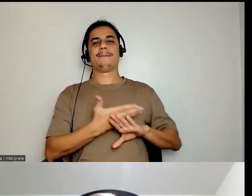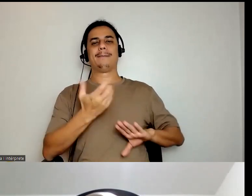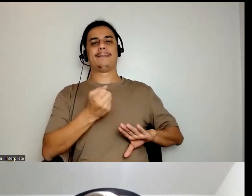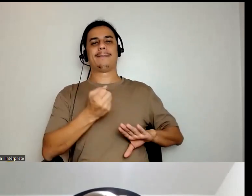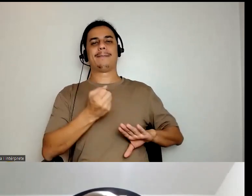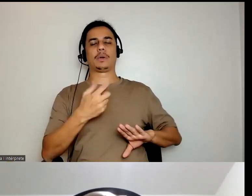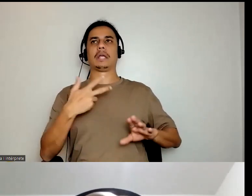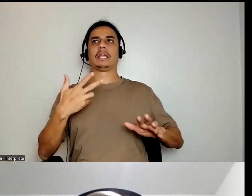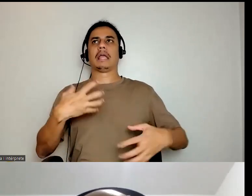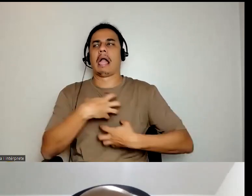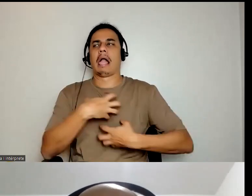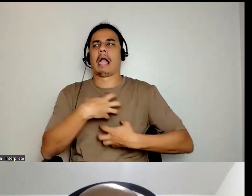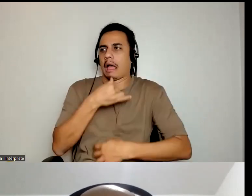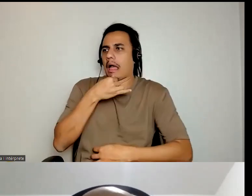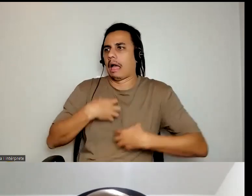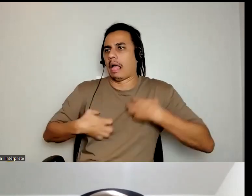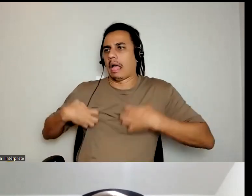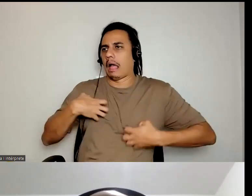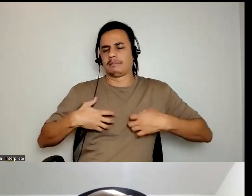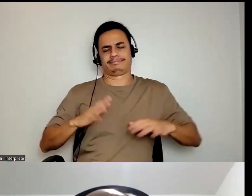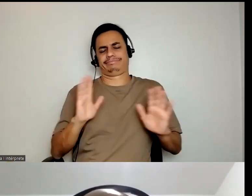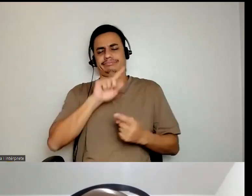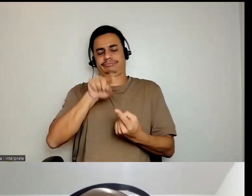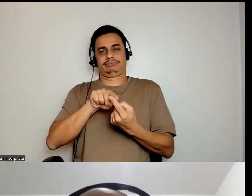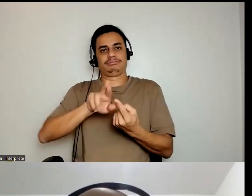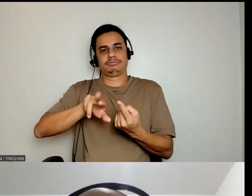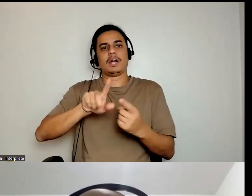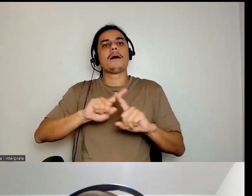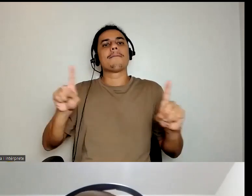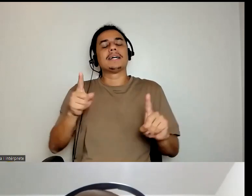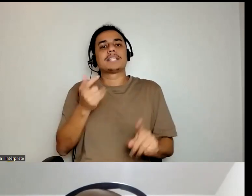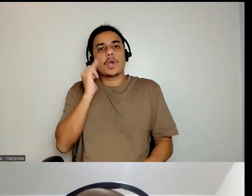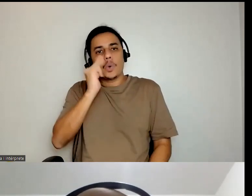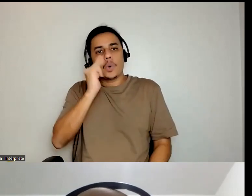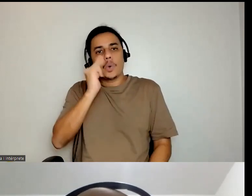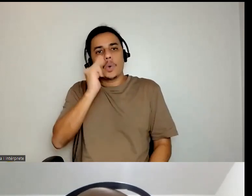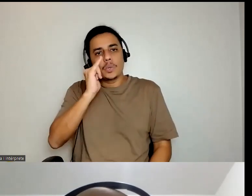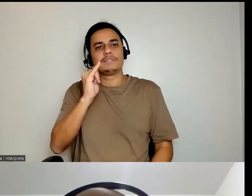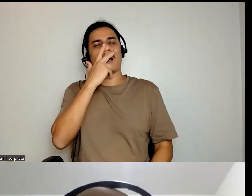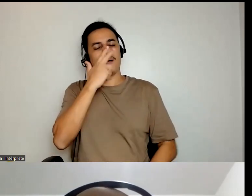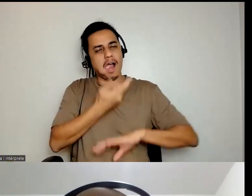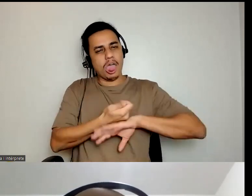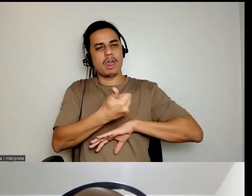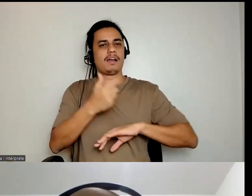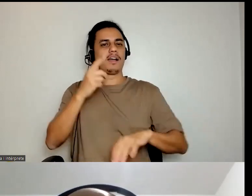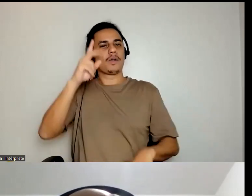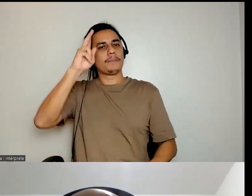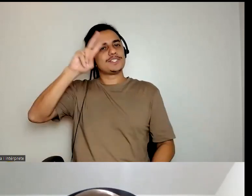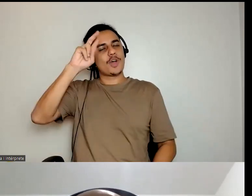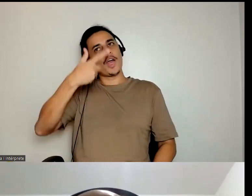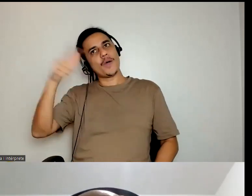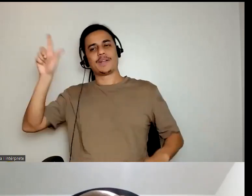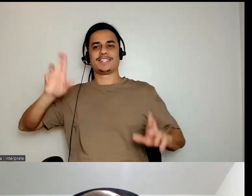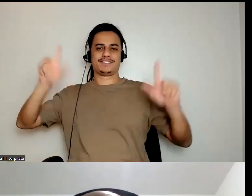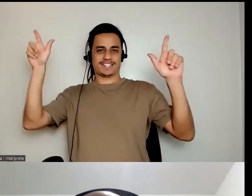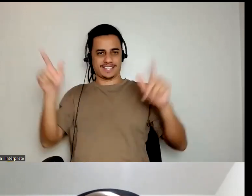entendendo como também contar de uma forma realmente sarcástica uma outra história. E